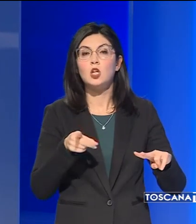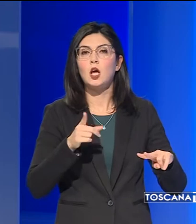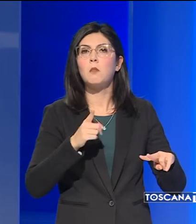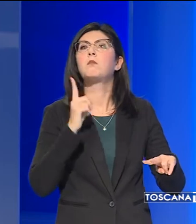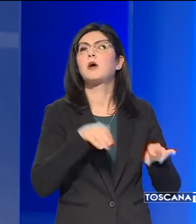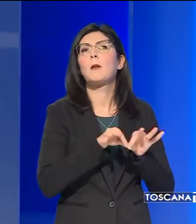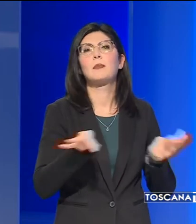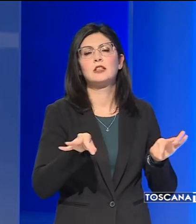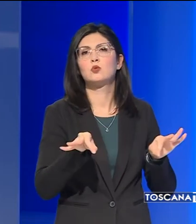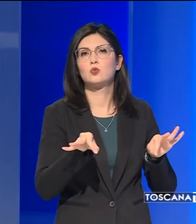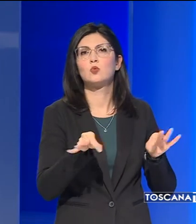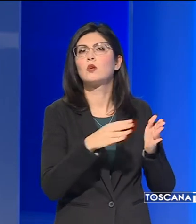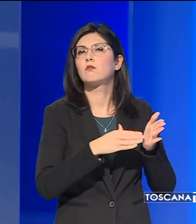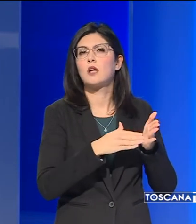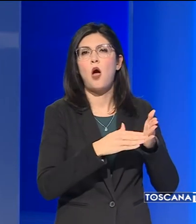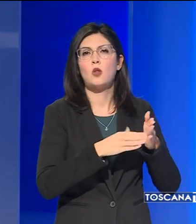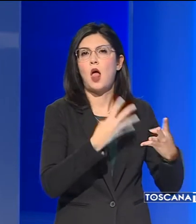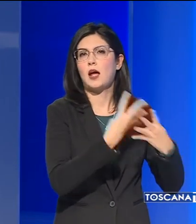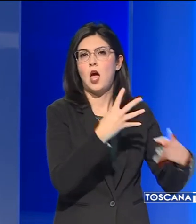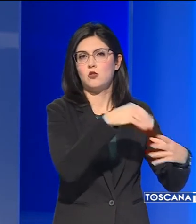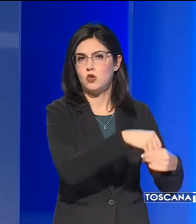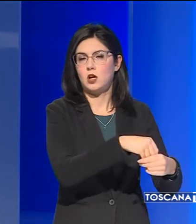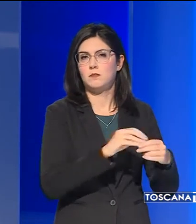misura di custodia cautelare in carcere.